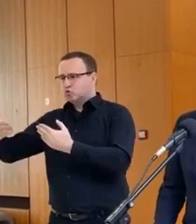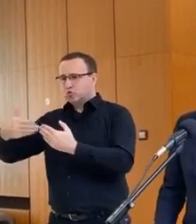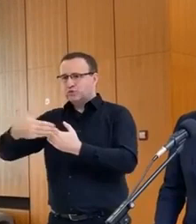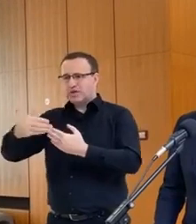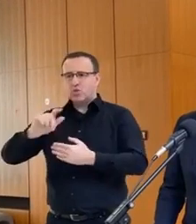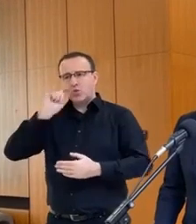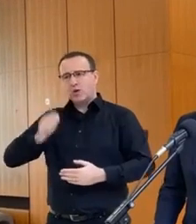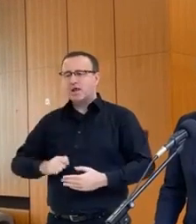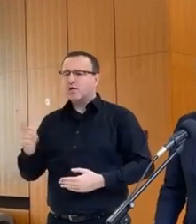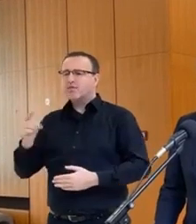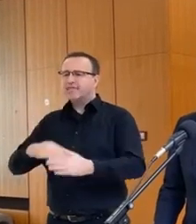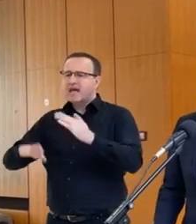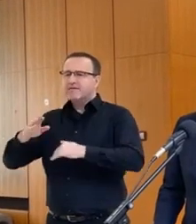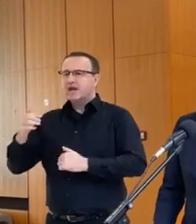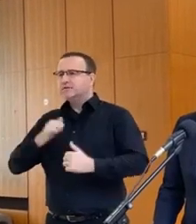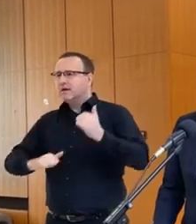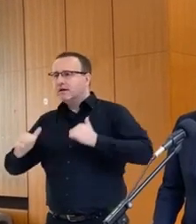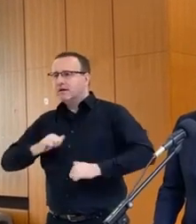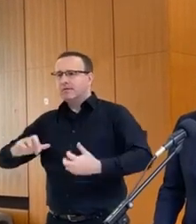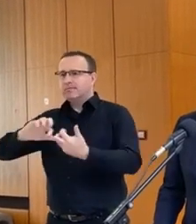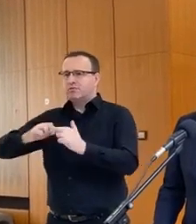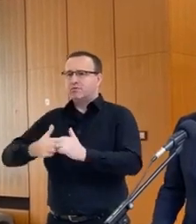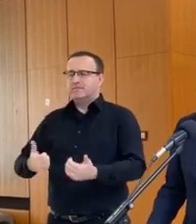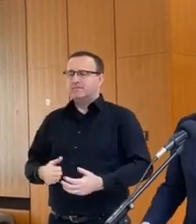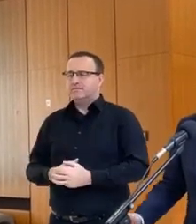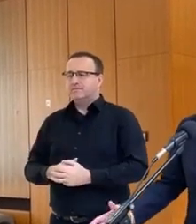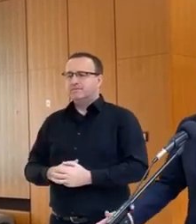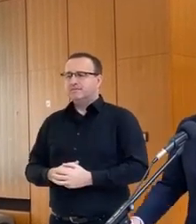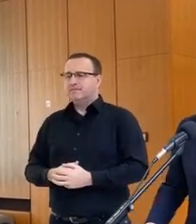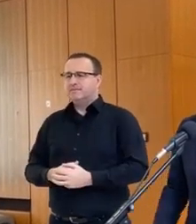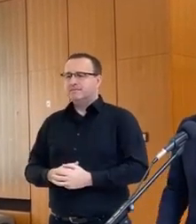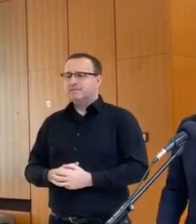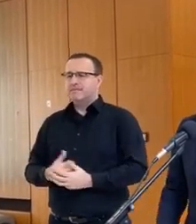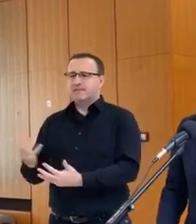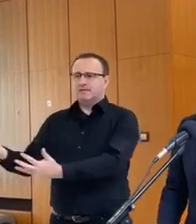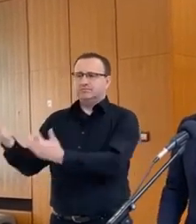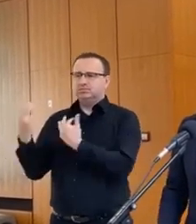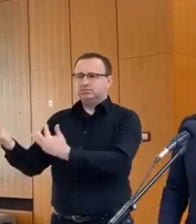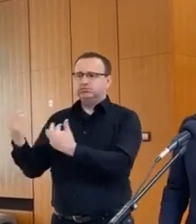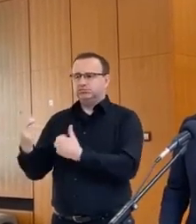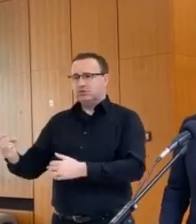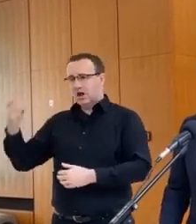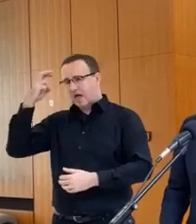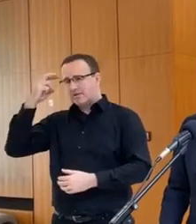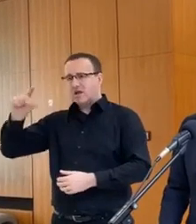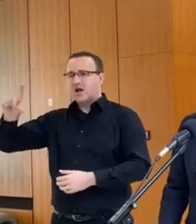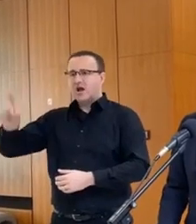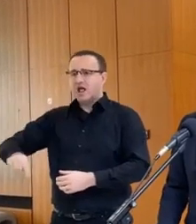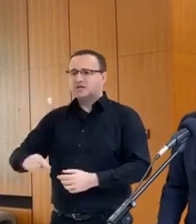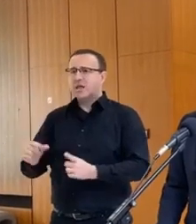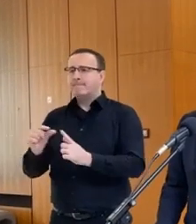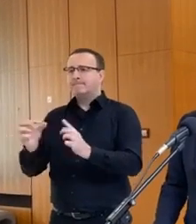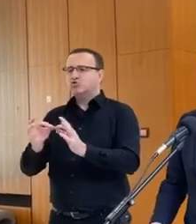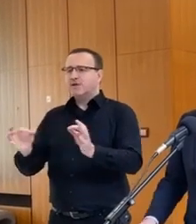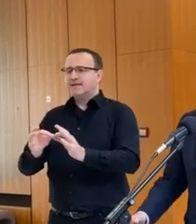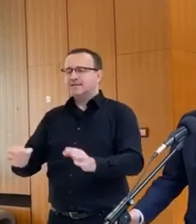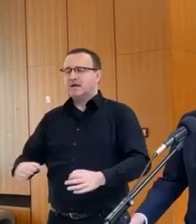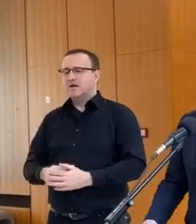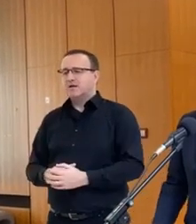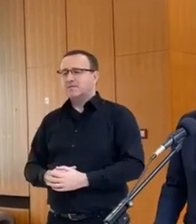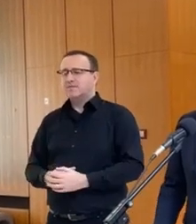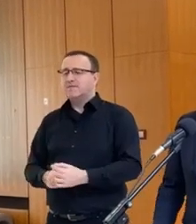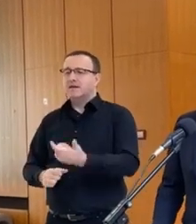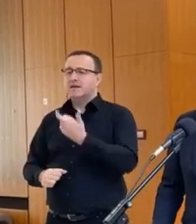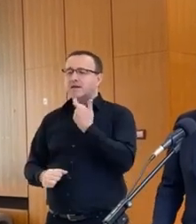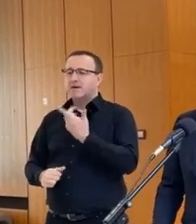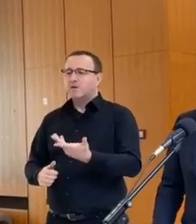najviac trpia prílevom hlavne lacnej pšenice, ako